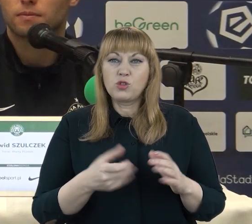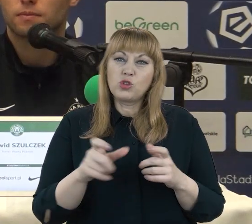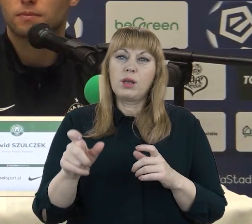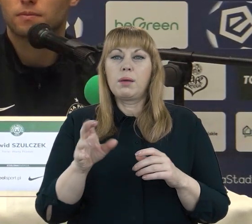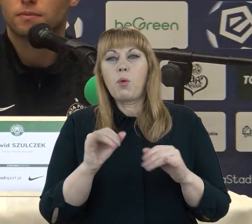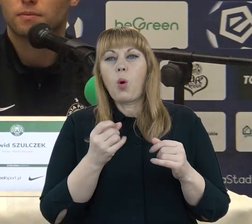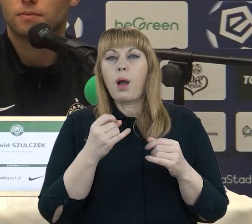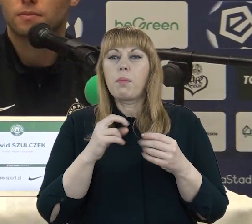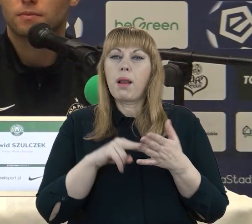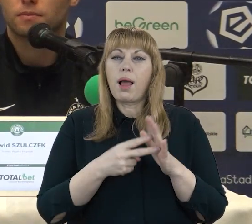w różnych pazach tego rodzaju?